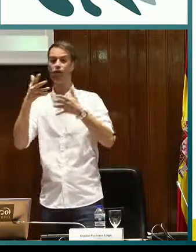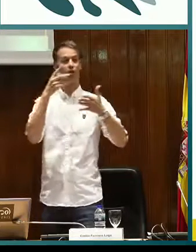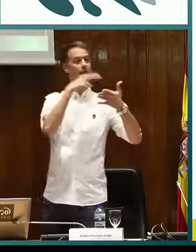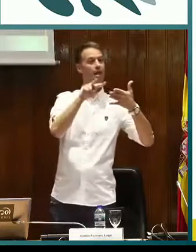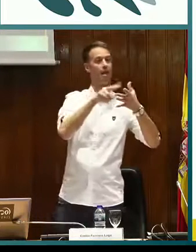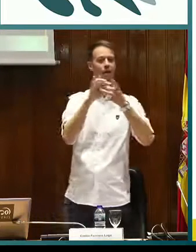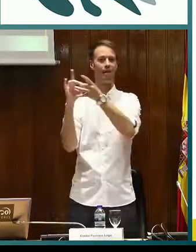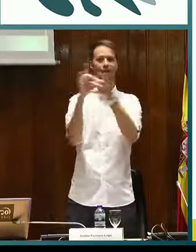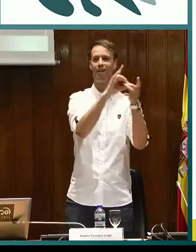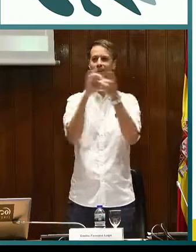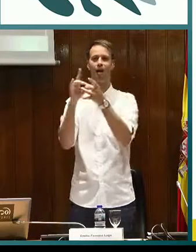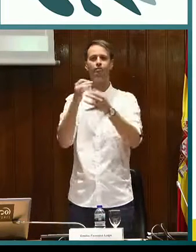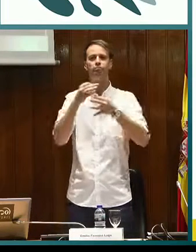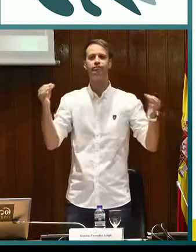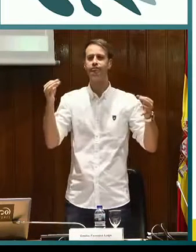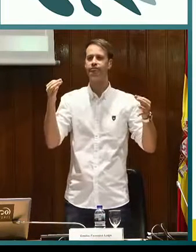mayor placer a la hora de leer.